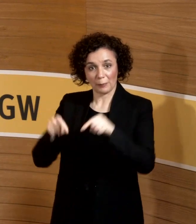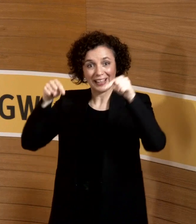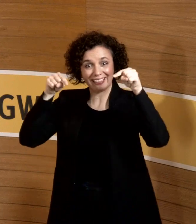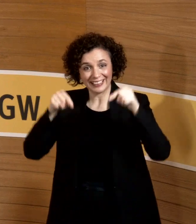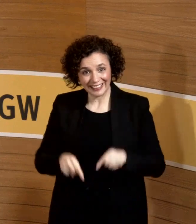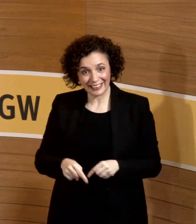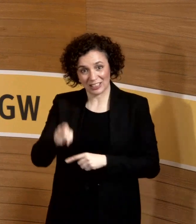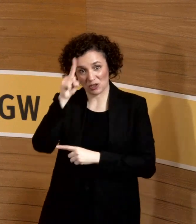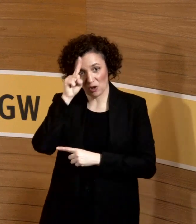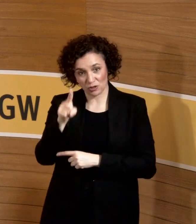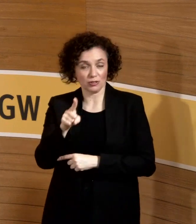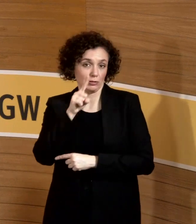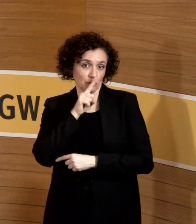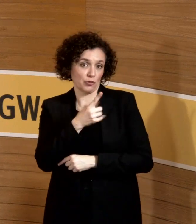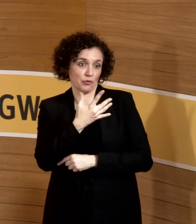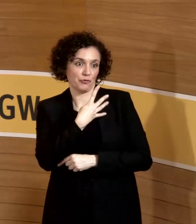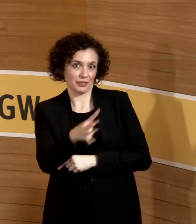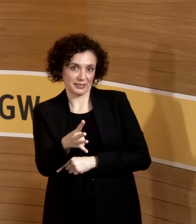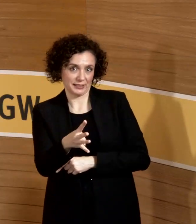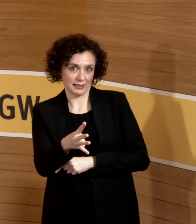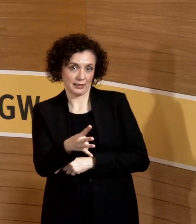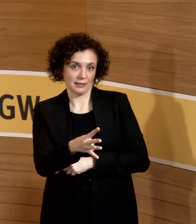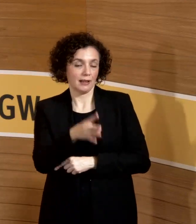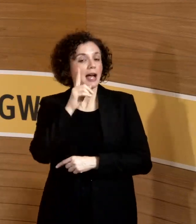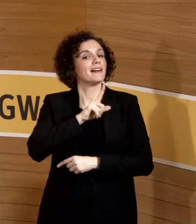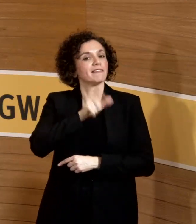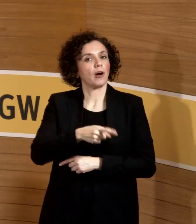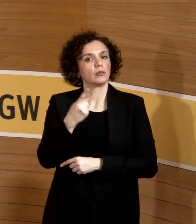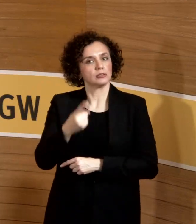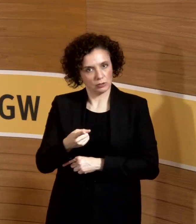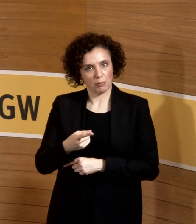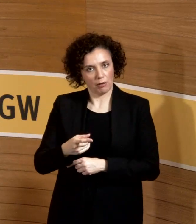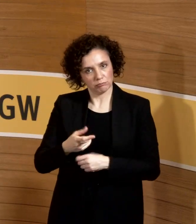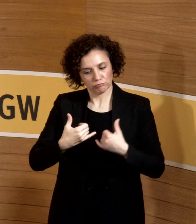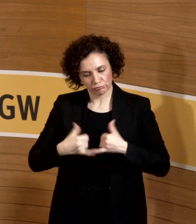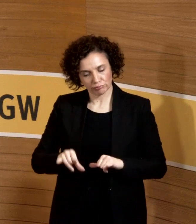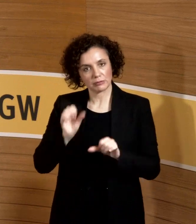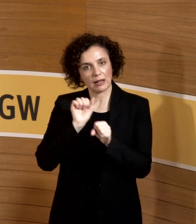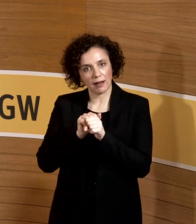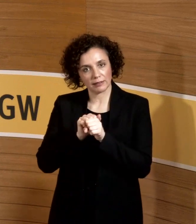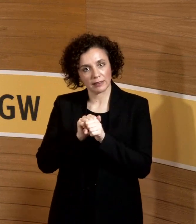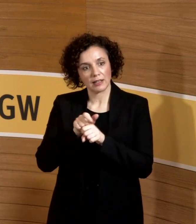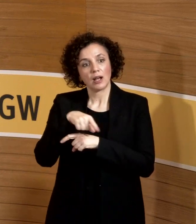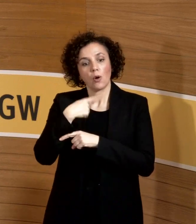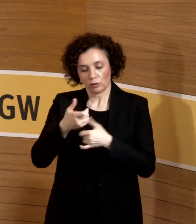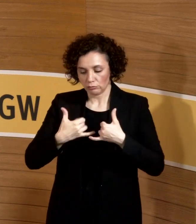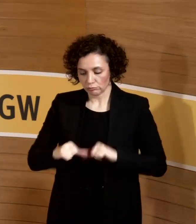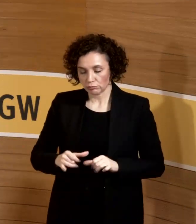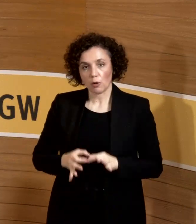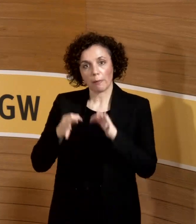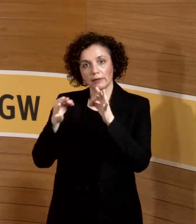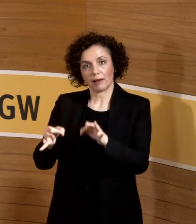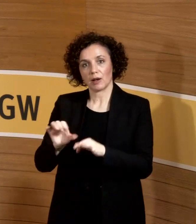bei Frauen im gebärfähigen Alter. Die intrauterine Übertragungsrate liegt bei knapp 50 Prozent.